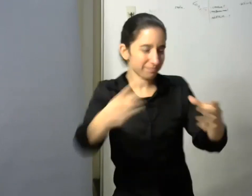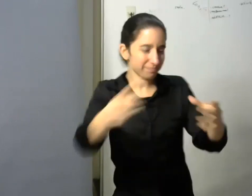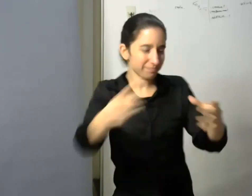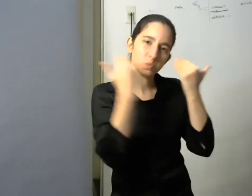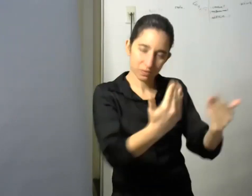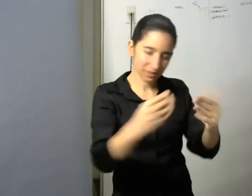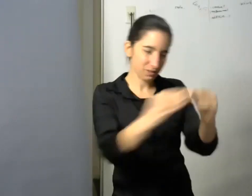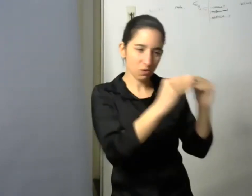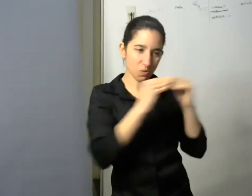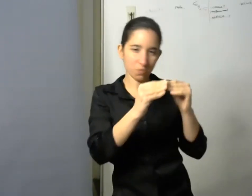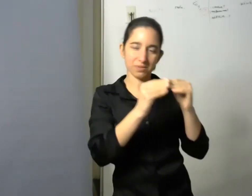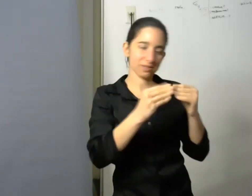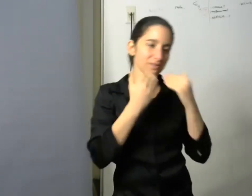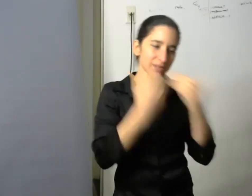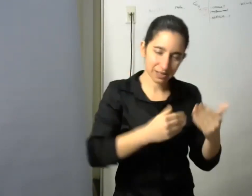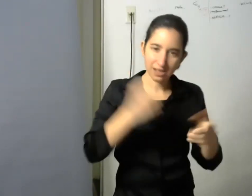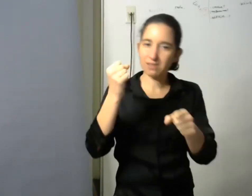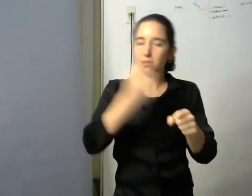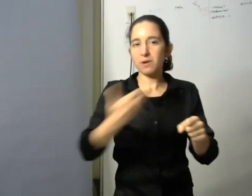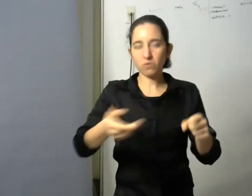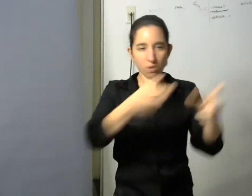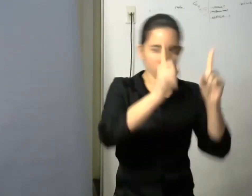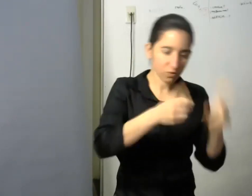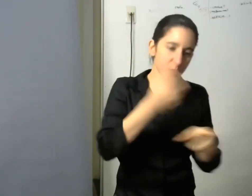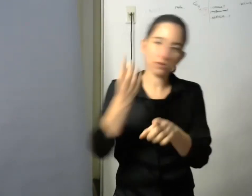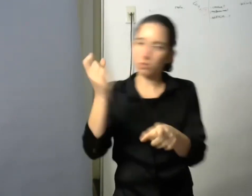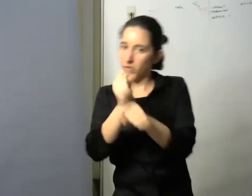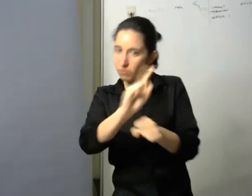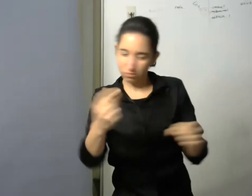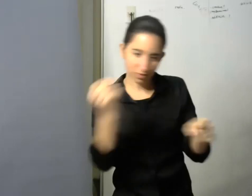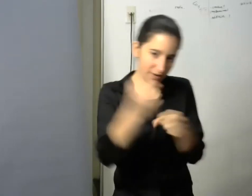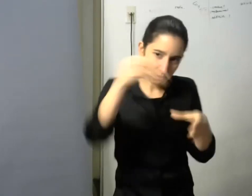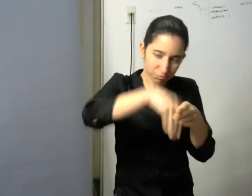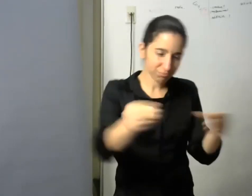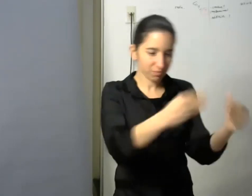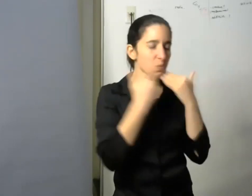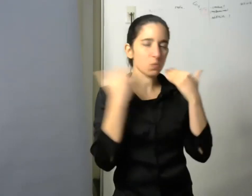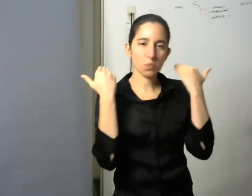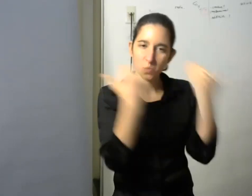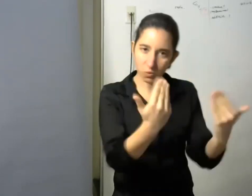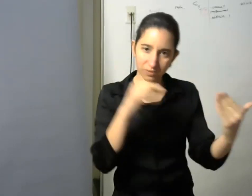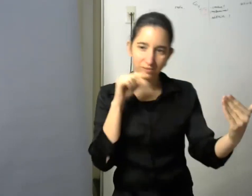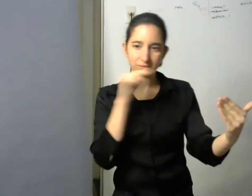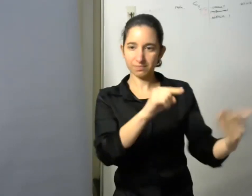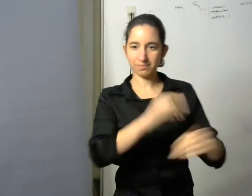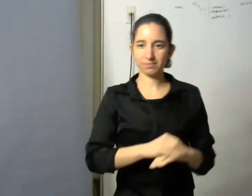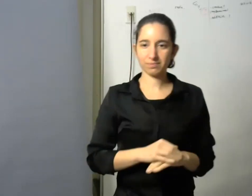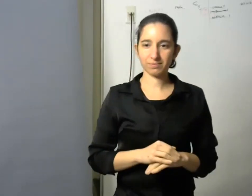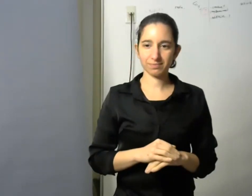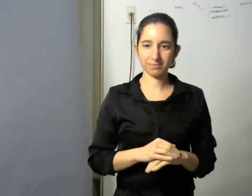compañeros no docentes que sin ellos nuestro trabajo no podría llevarse a cabo muchas gracias a todos